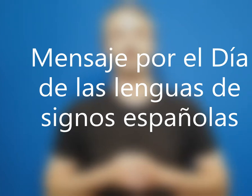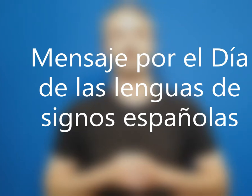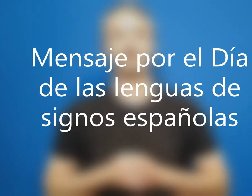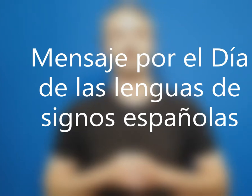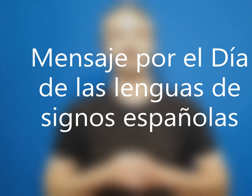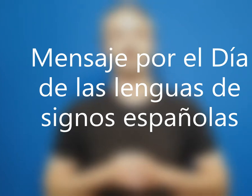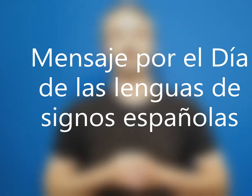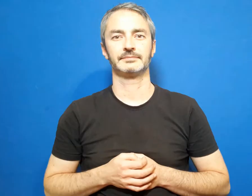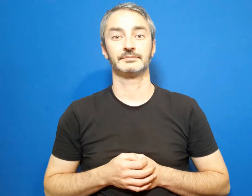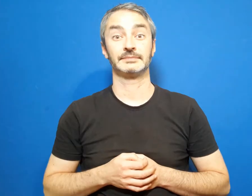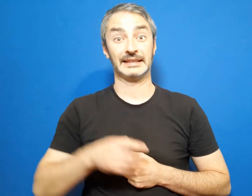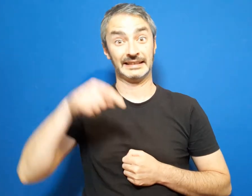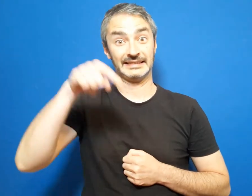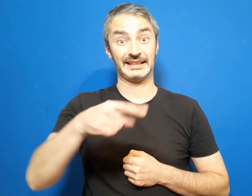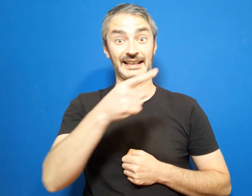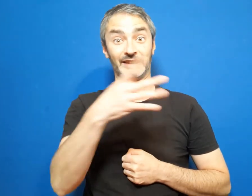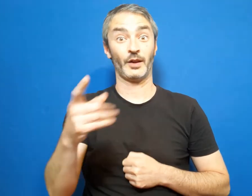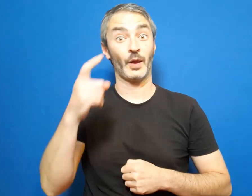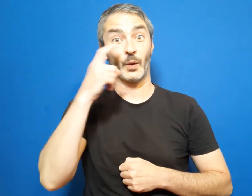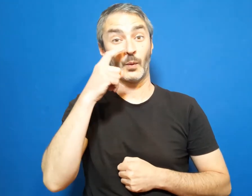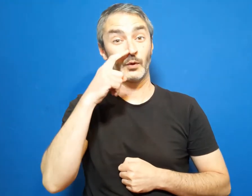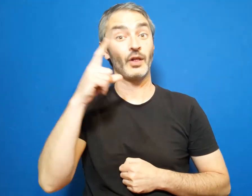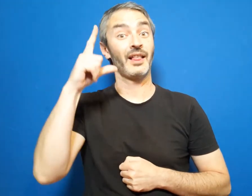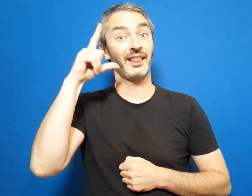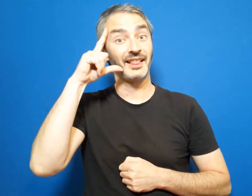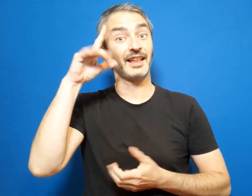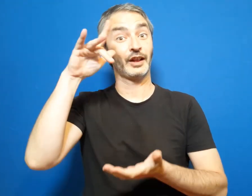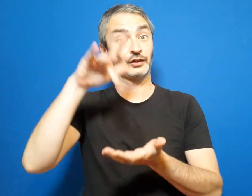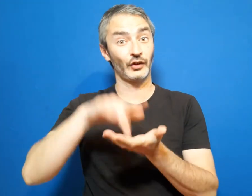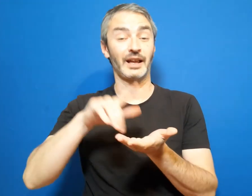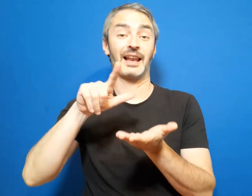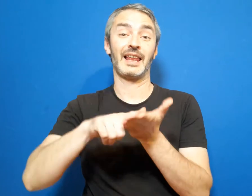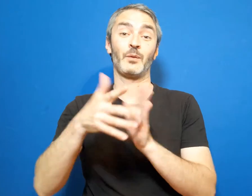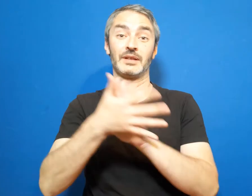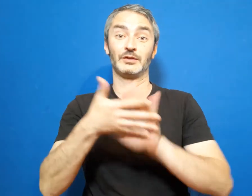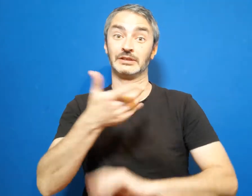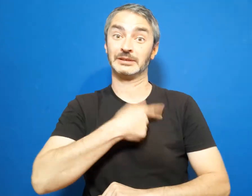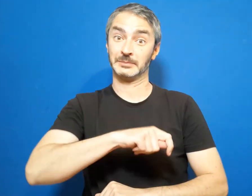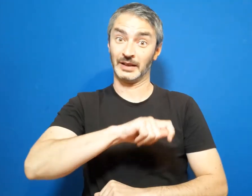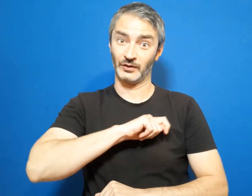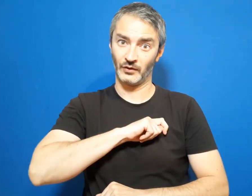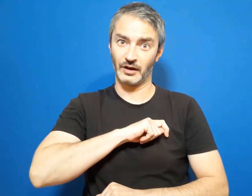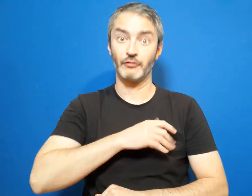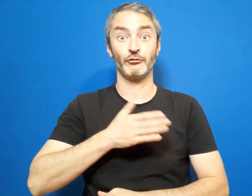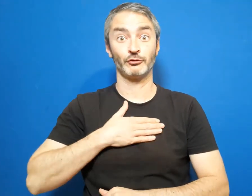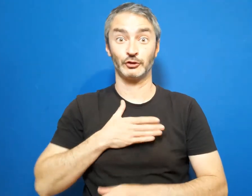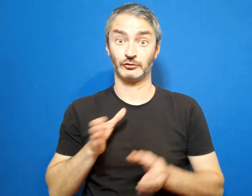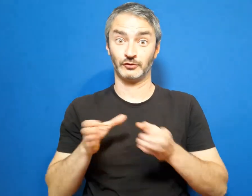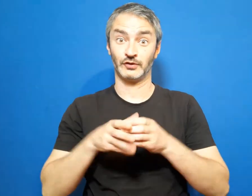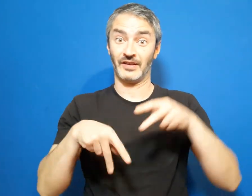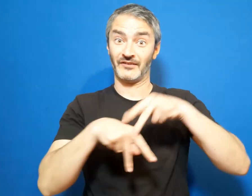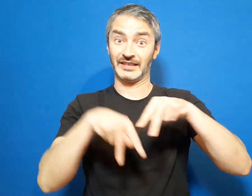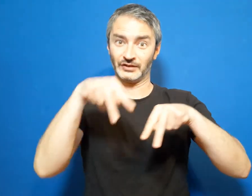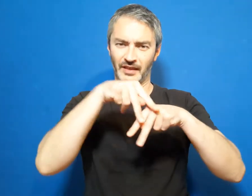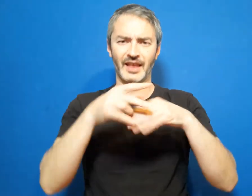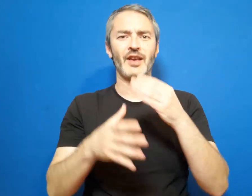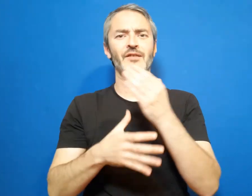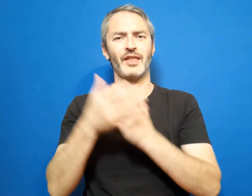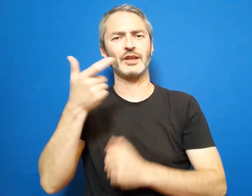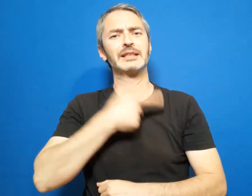Este 14 de junio, Día de las Lenguas de Signos Españolas, desde la FESOCE, Federación Española de Sordoceguera,